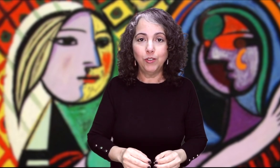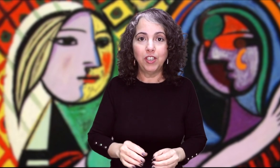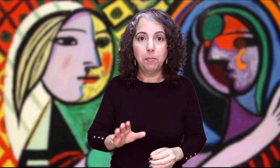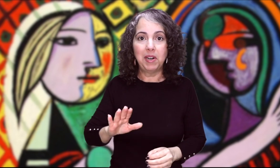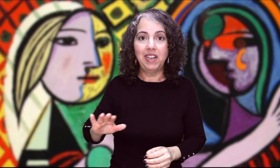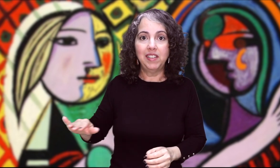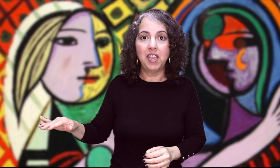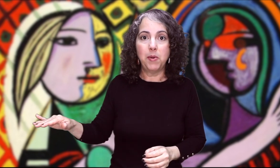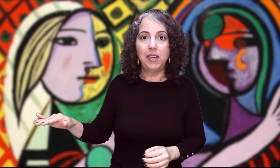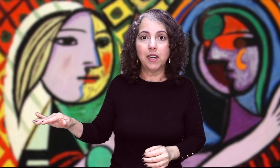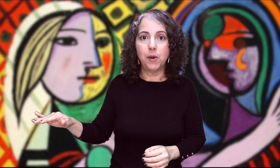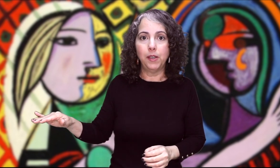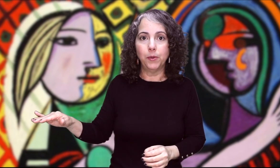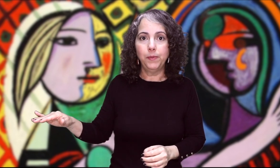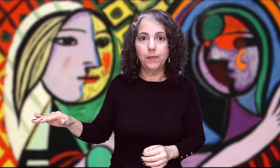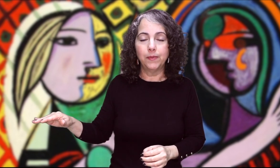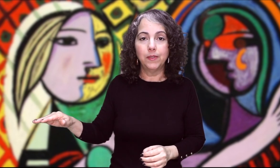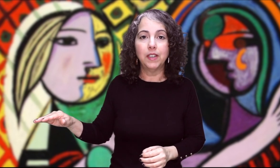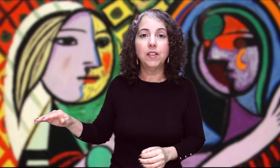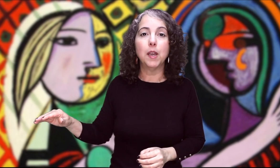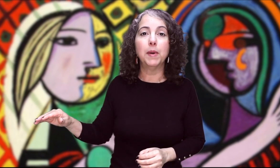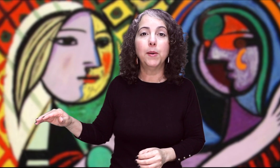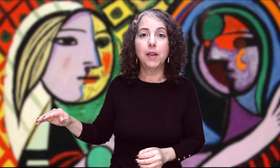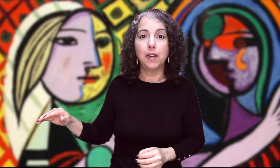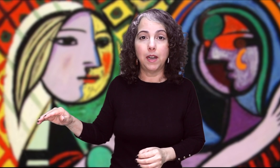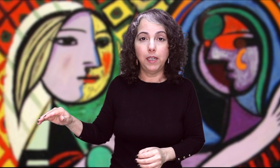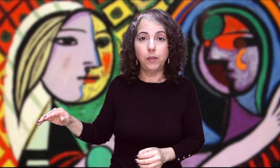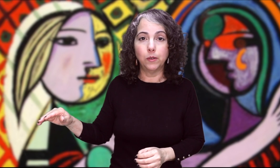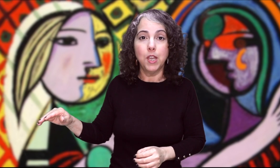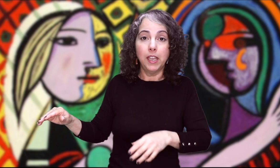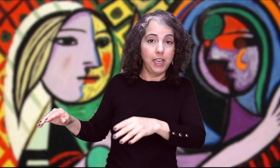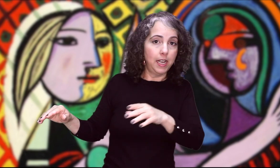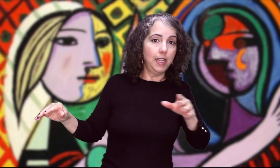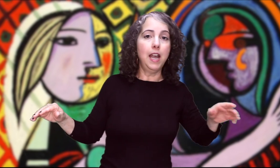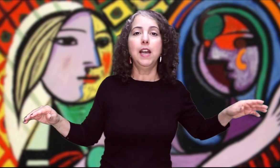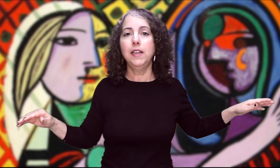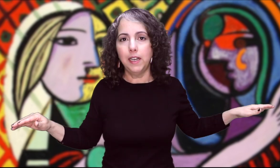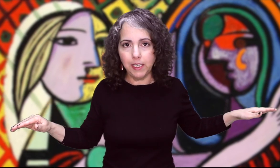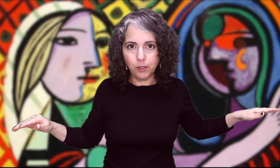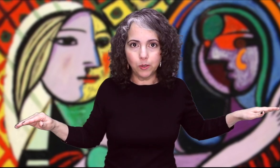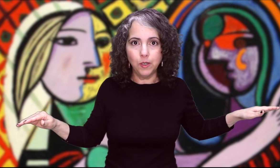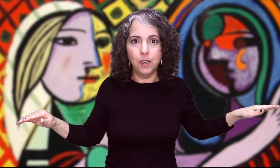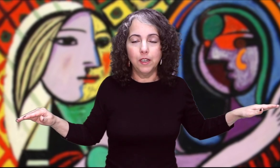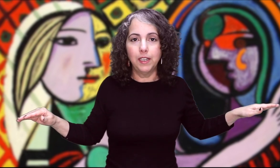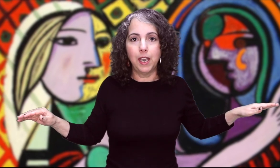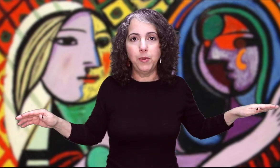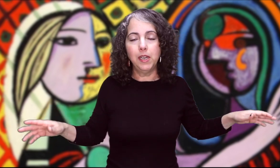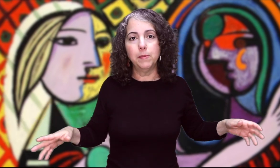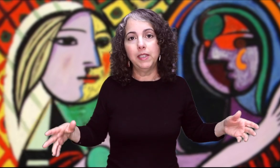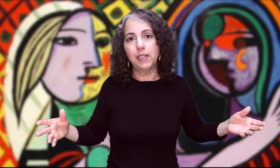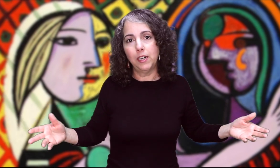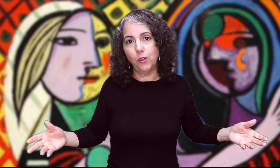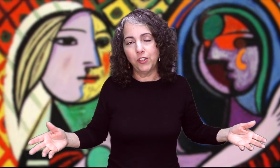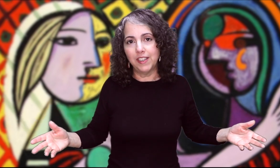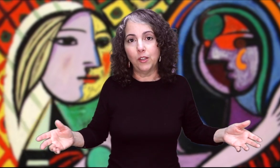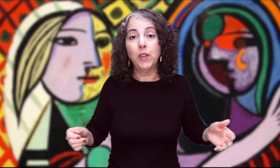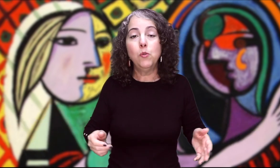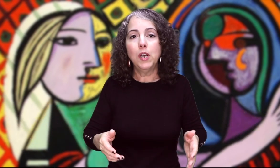siempre le sedaba al caballo Que se llamaba Arisco Y era tan Arisco Que había que mantenerlo sedado En una